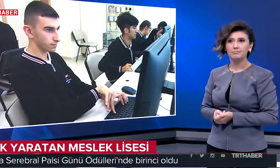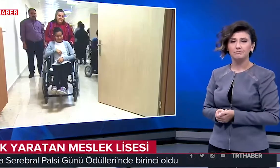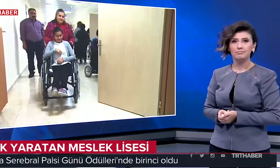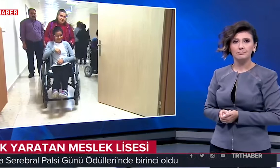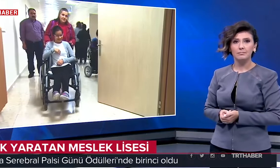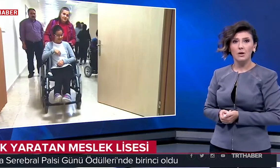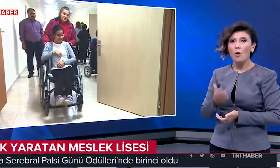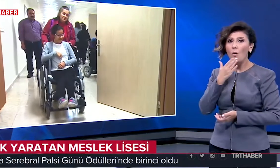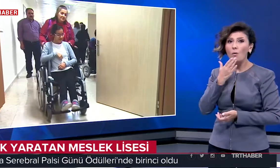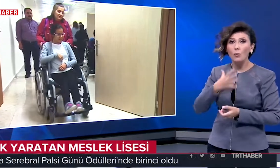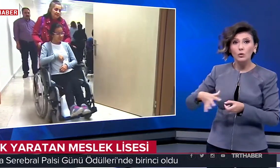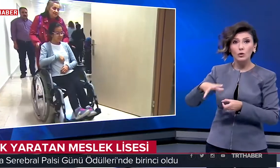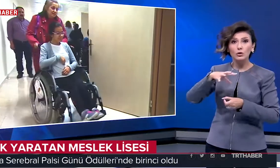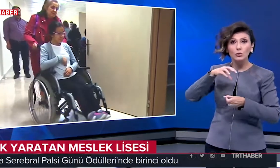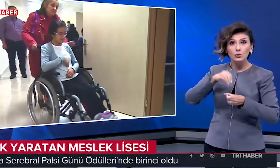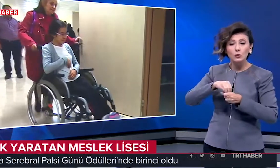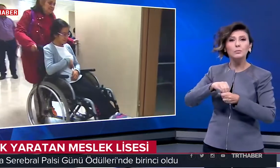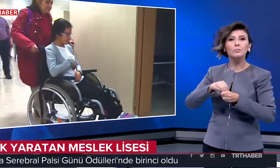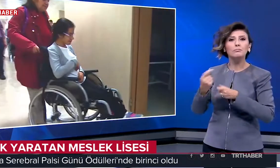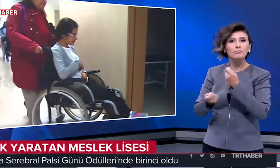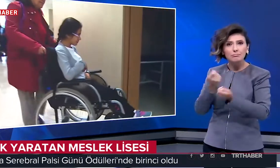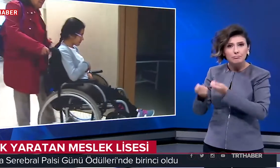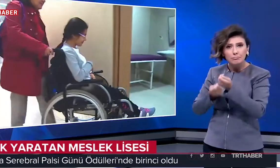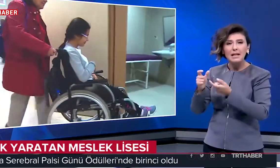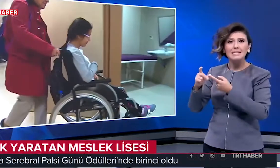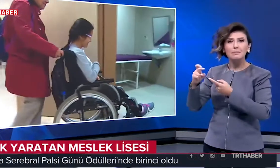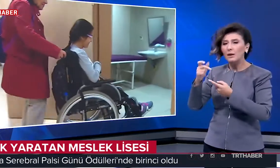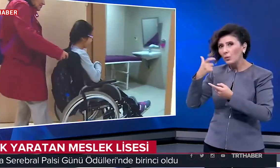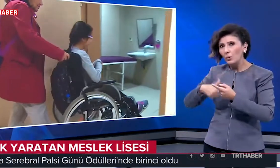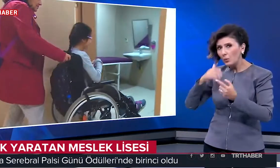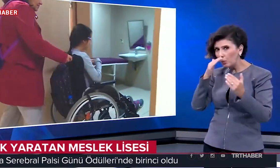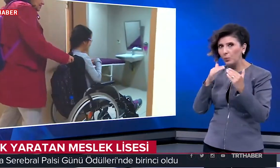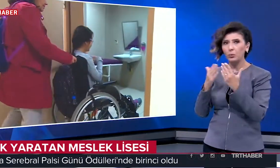Okulun tüm yapı detayları serebral palsili bireyler için özel tasarlanmış.